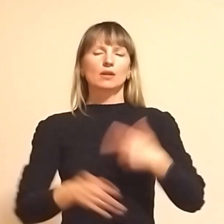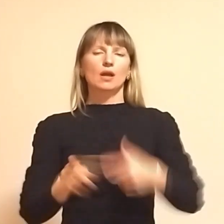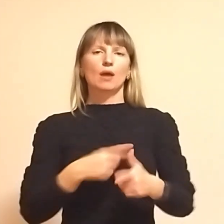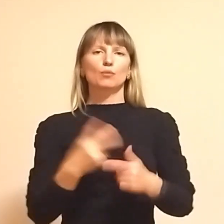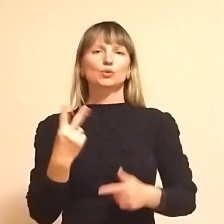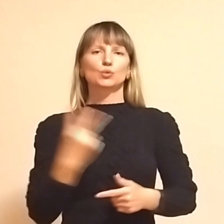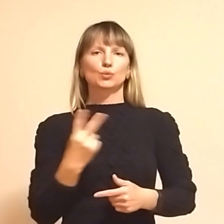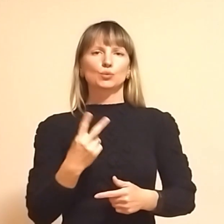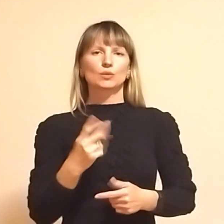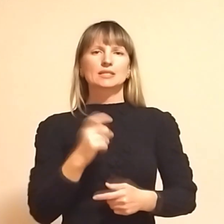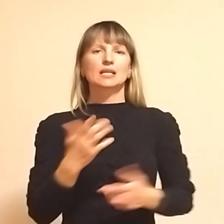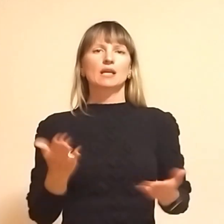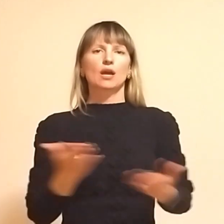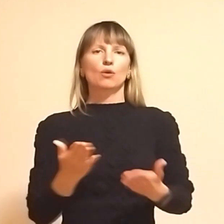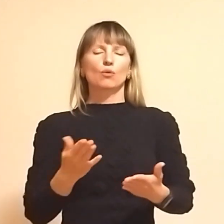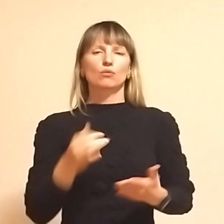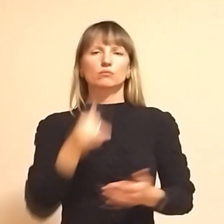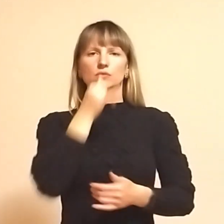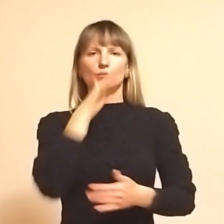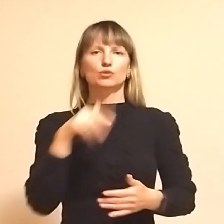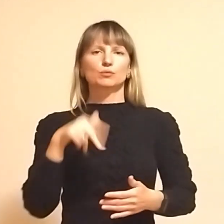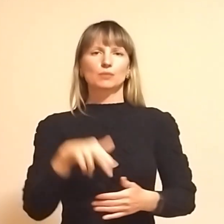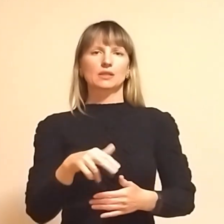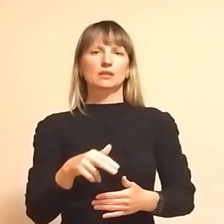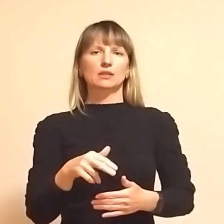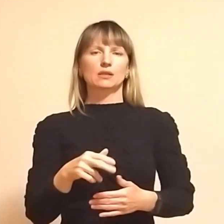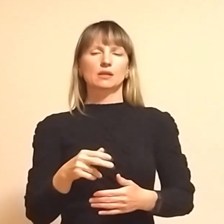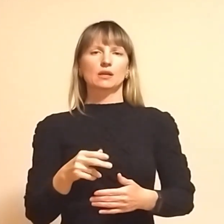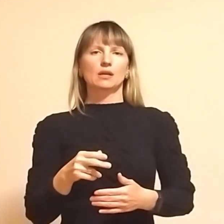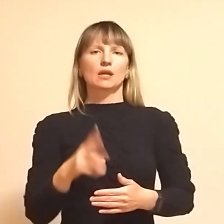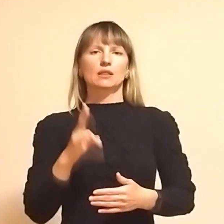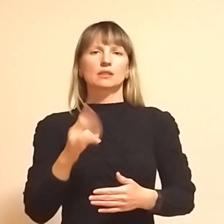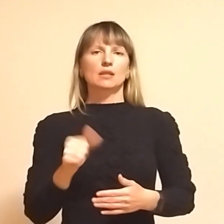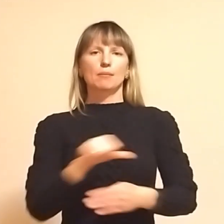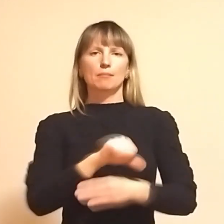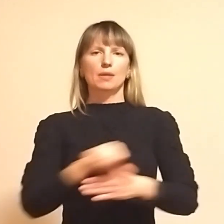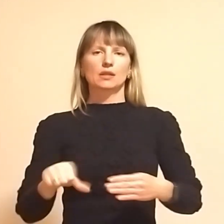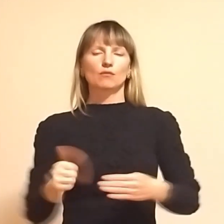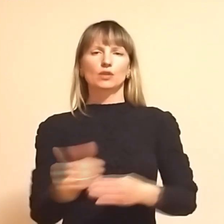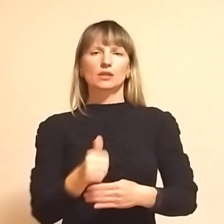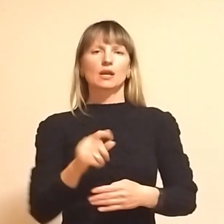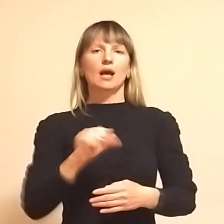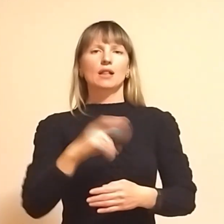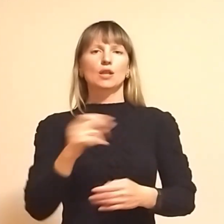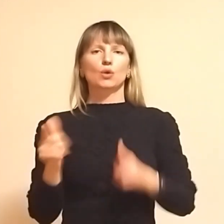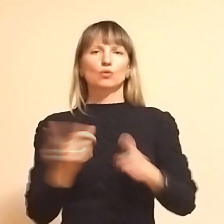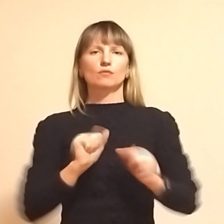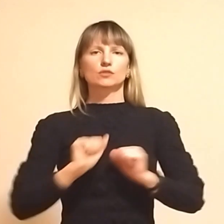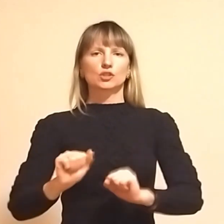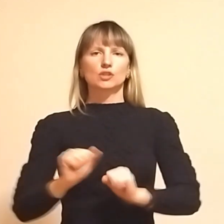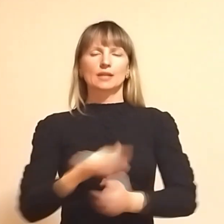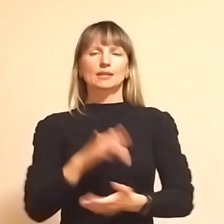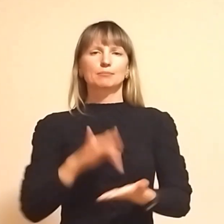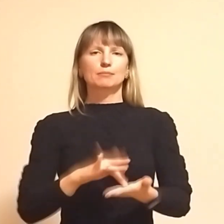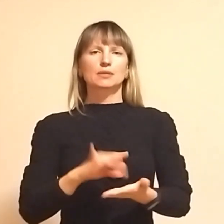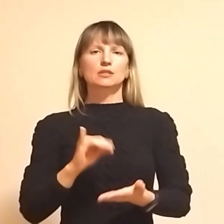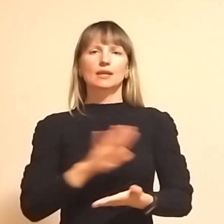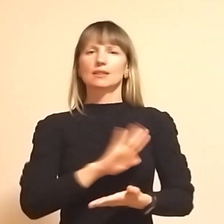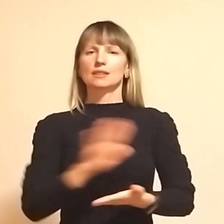або другу, з якою не можуть піти безпосередньо на передову лінію, але готові захищати місто і не відступати.